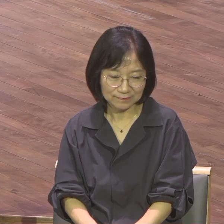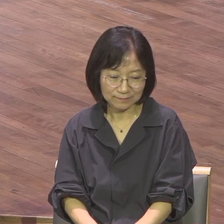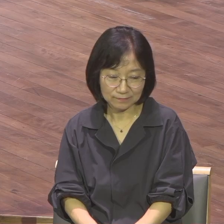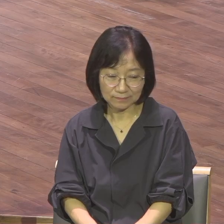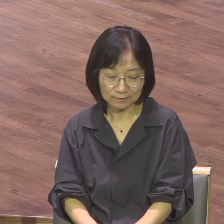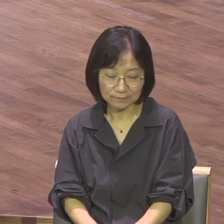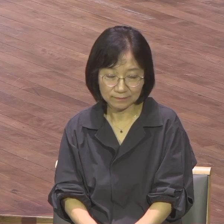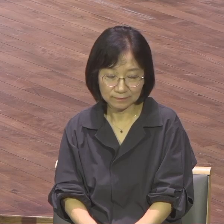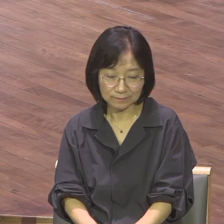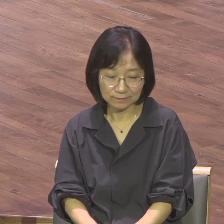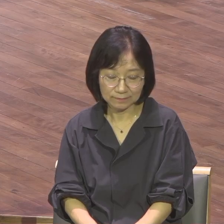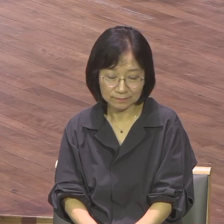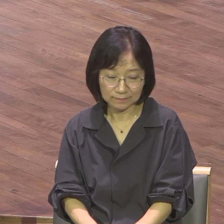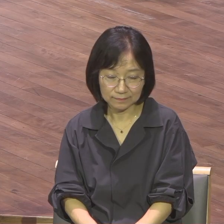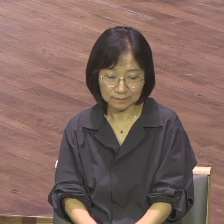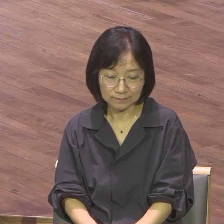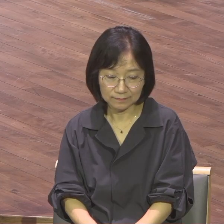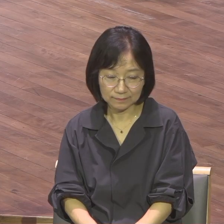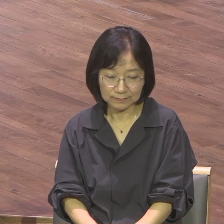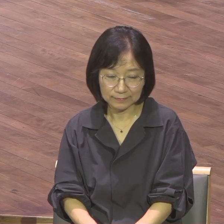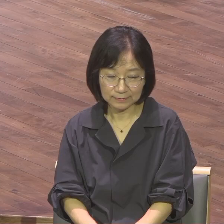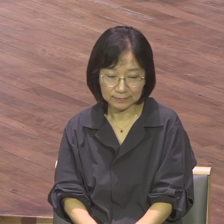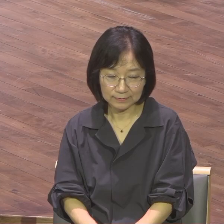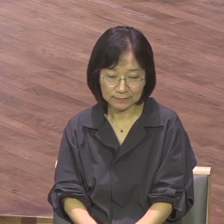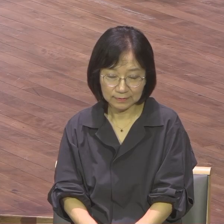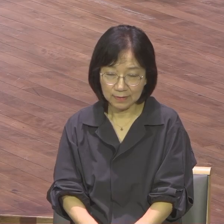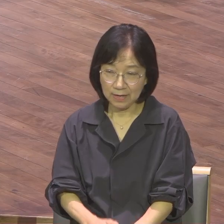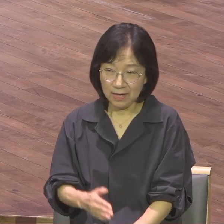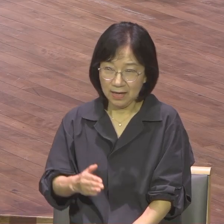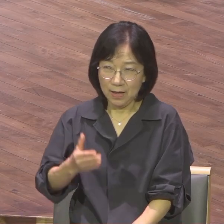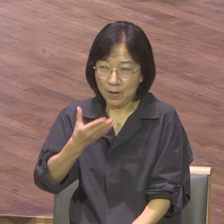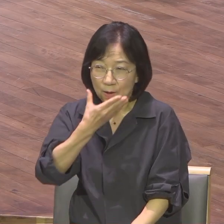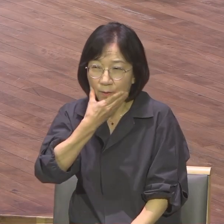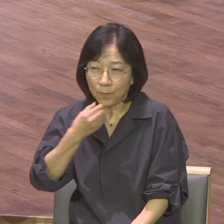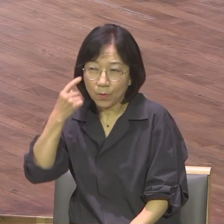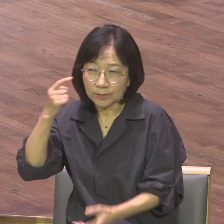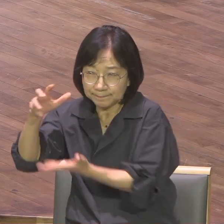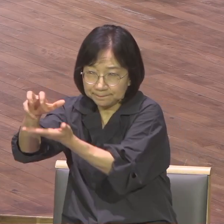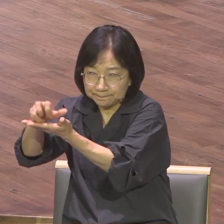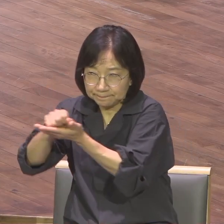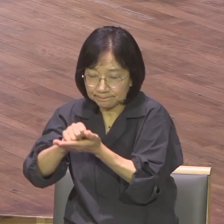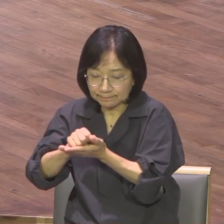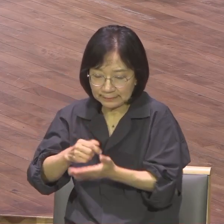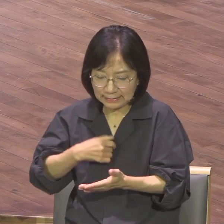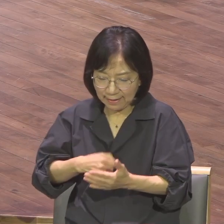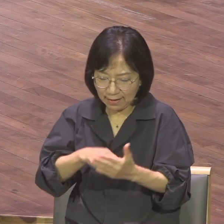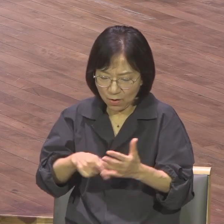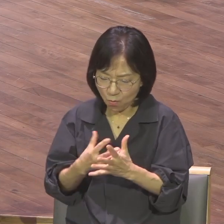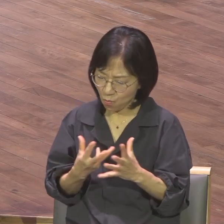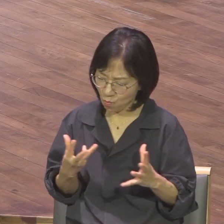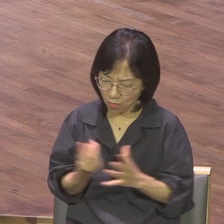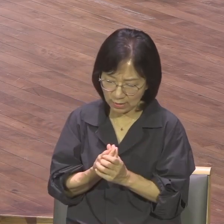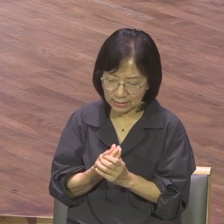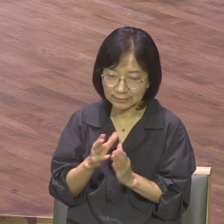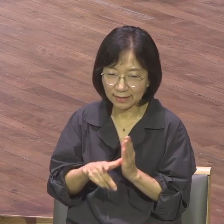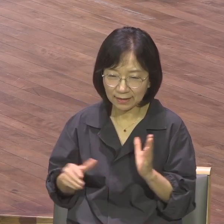이 복음이 내 안에 복음이 되기까지 많은 시간과 영적 싸움이 필요하다는 거예요. 이걸 보고 우리가